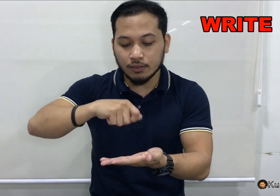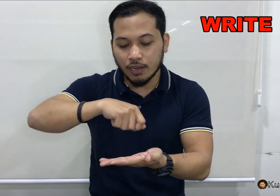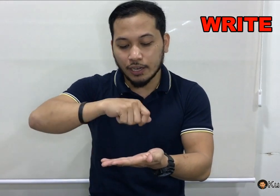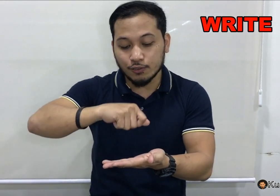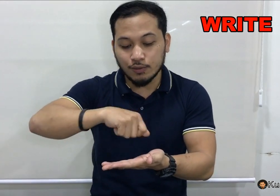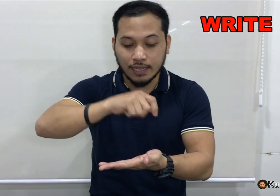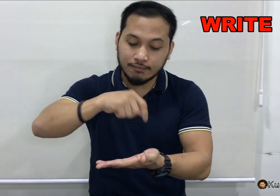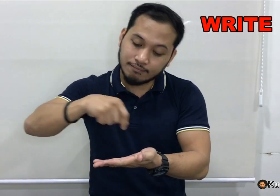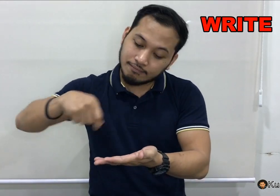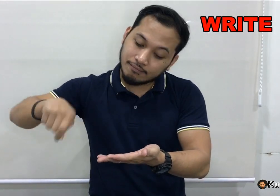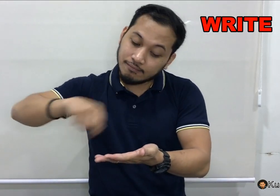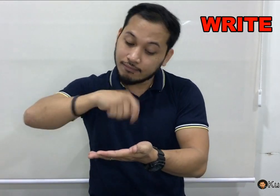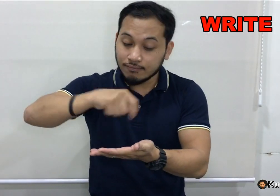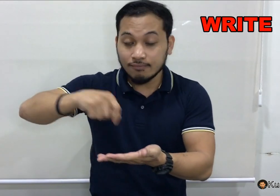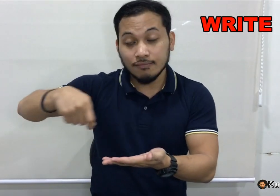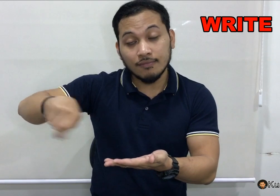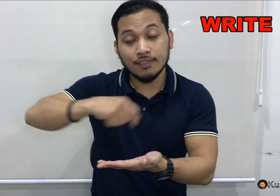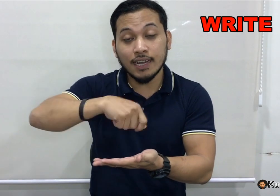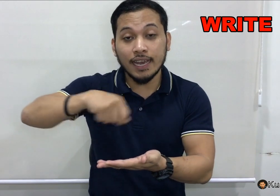ganito lang kayo sulat. Write.